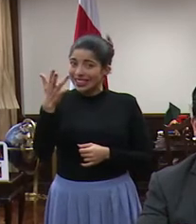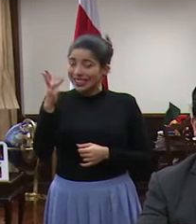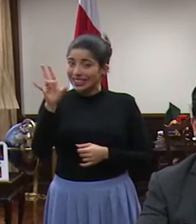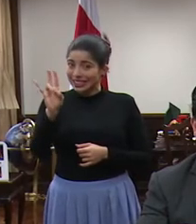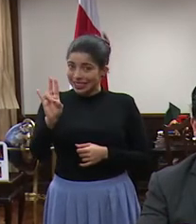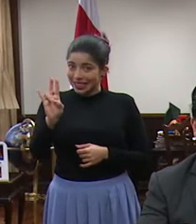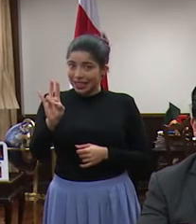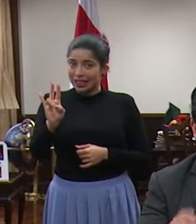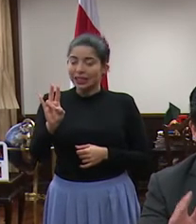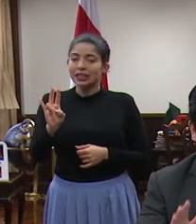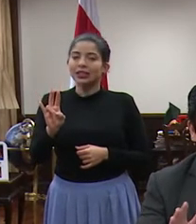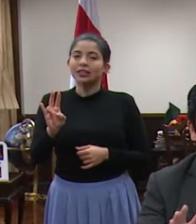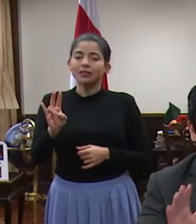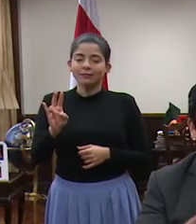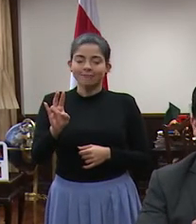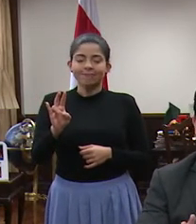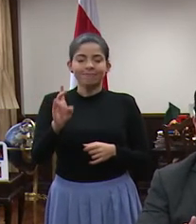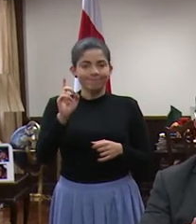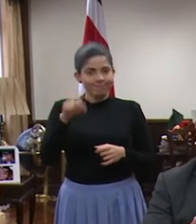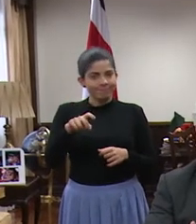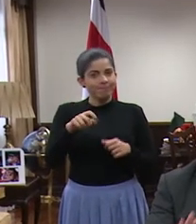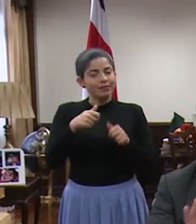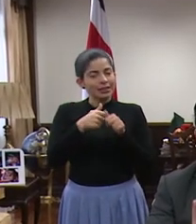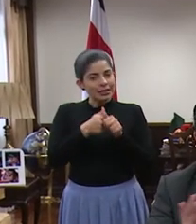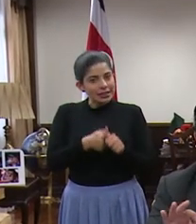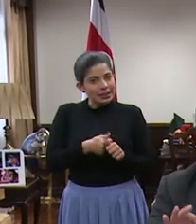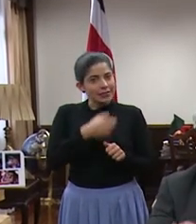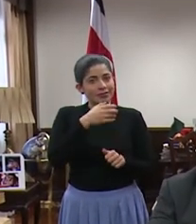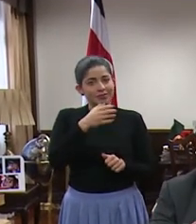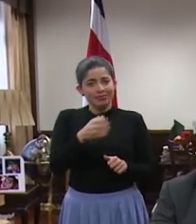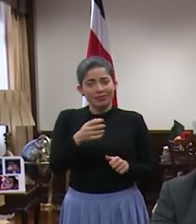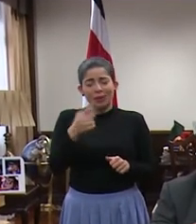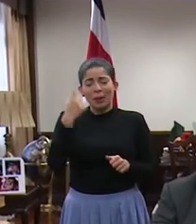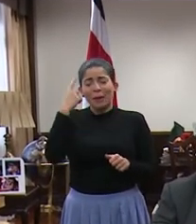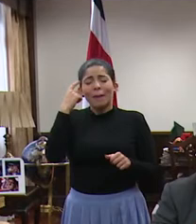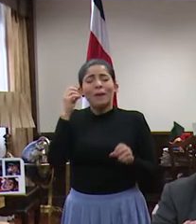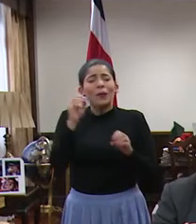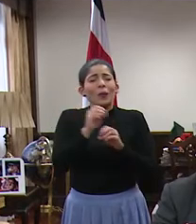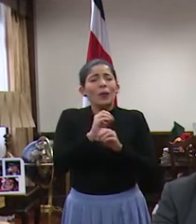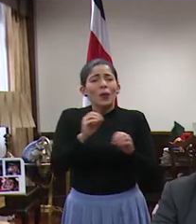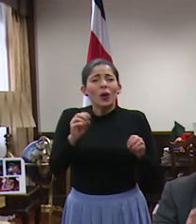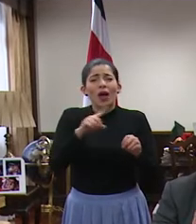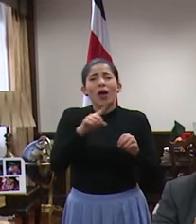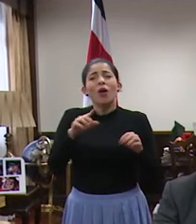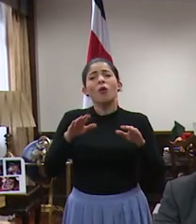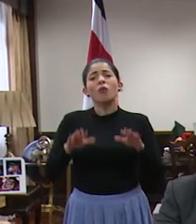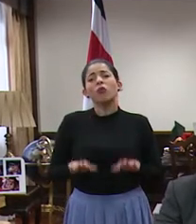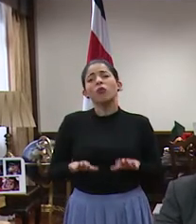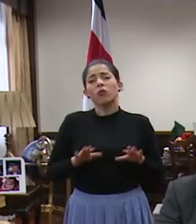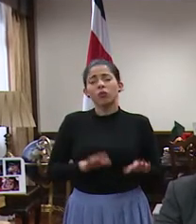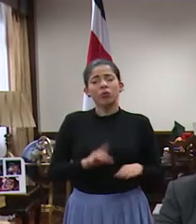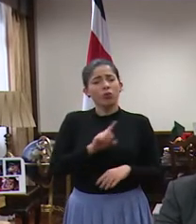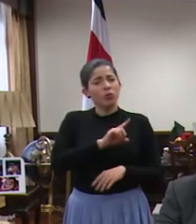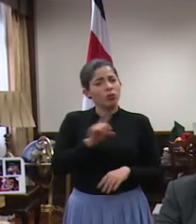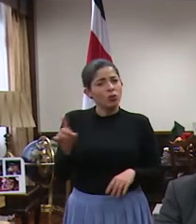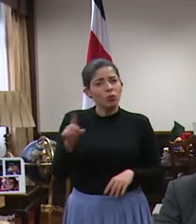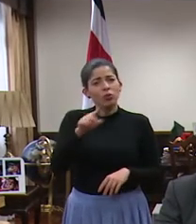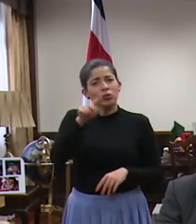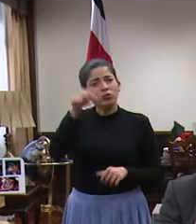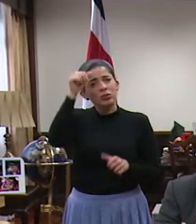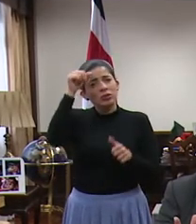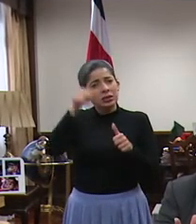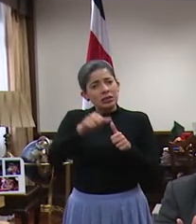hay que seguir las recomendaciones, por nada hay que bajar la guardia, hay que recordar también que